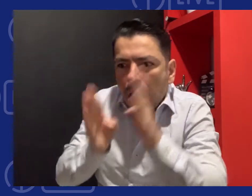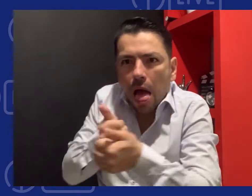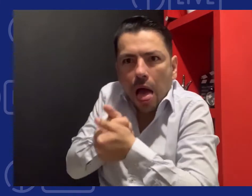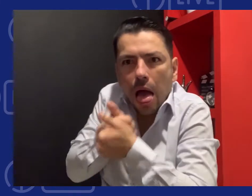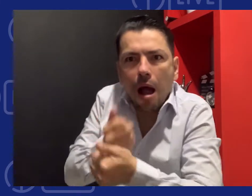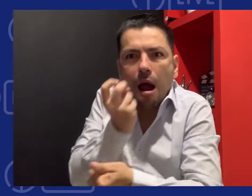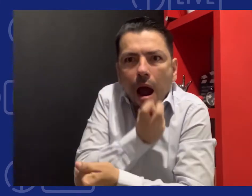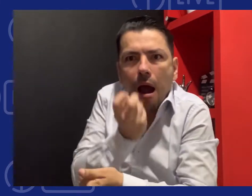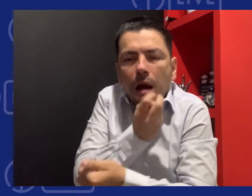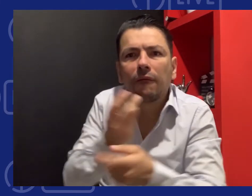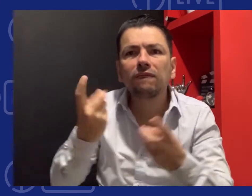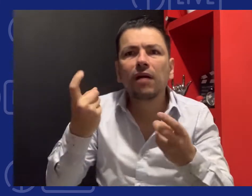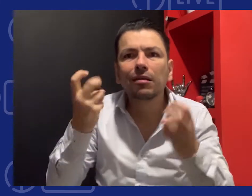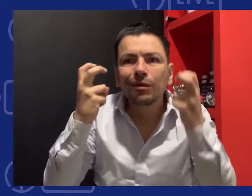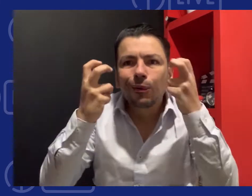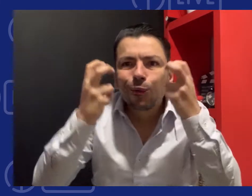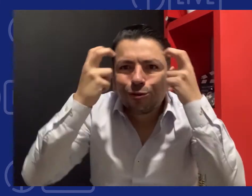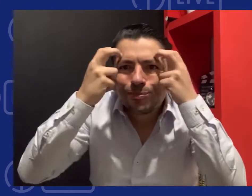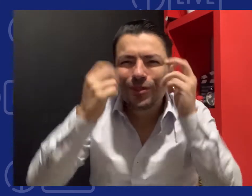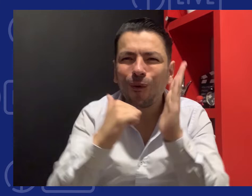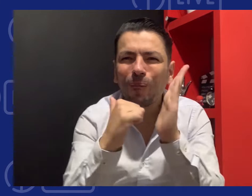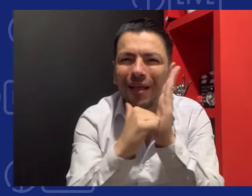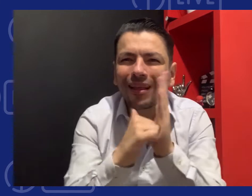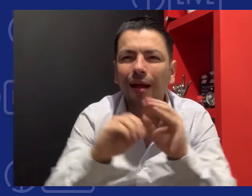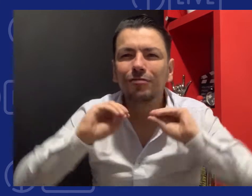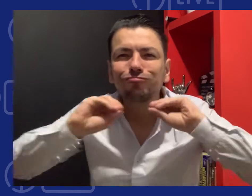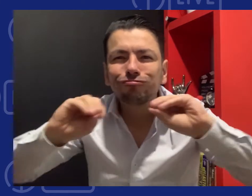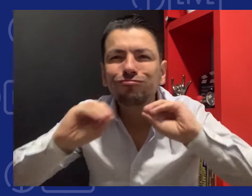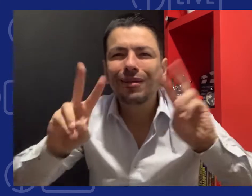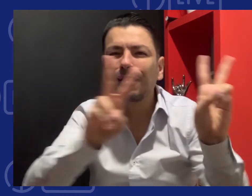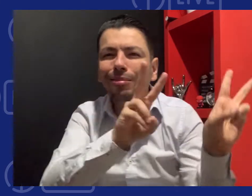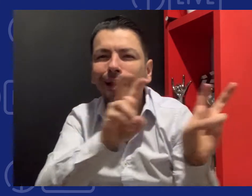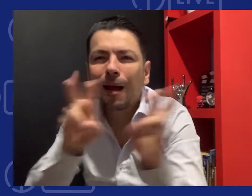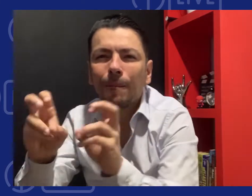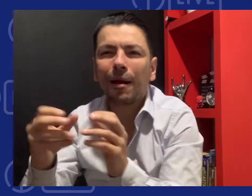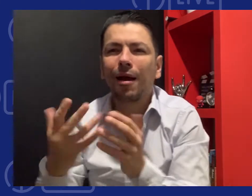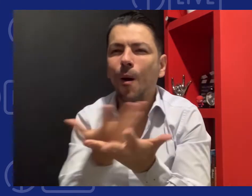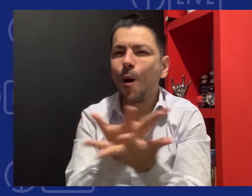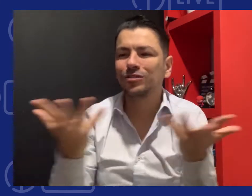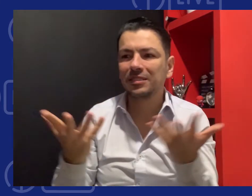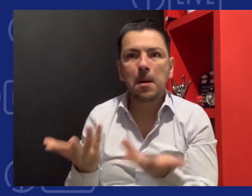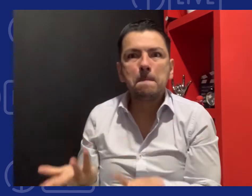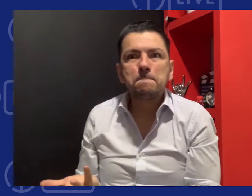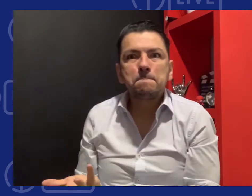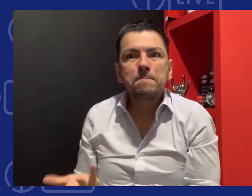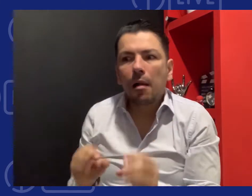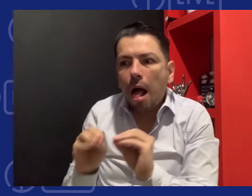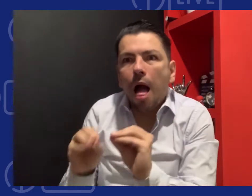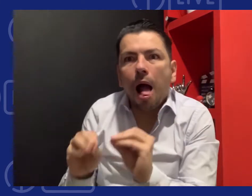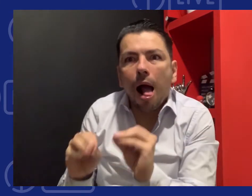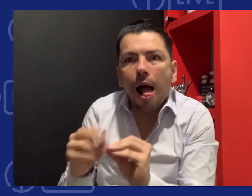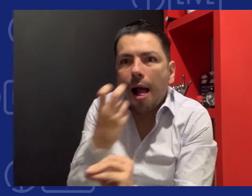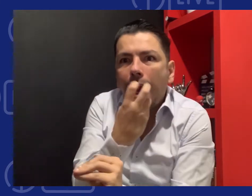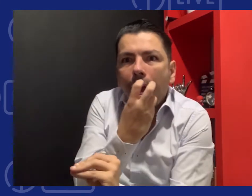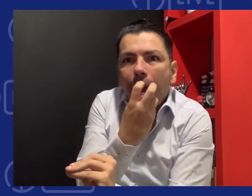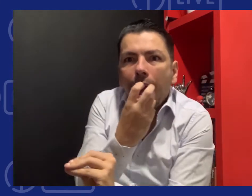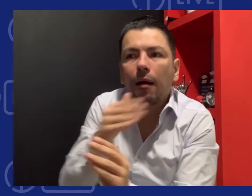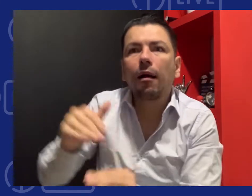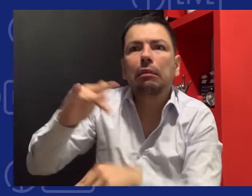implante coclear, como las terapias. Y hace falta un proceso en su conocimiento. No lo tienen. Se